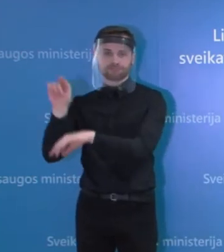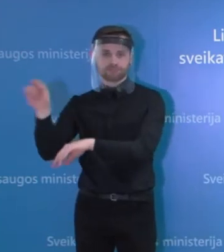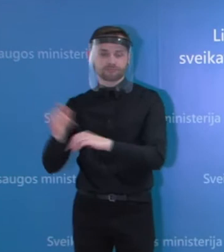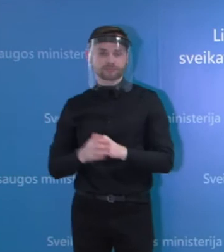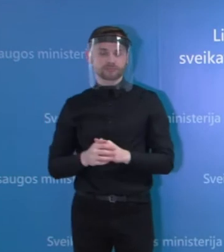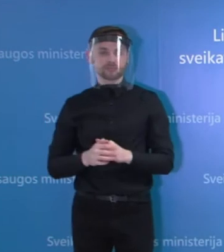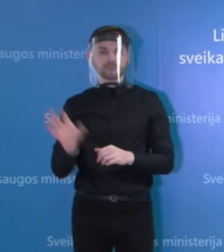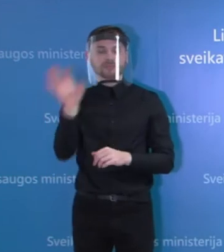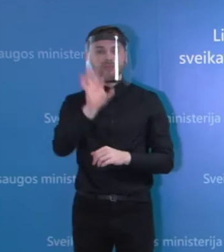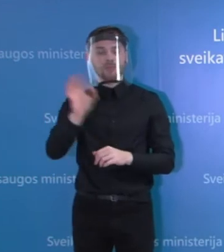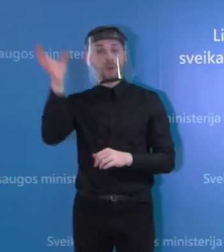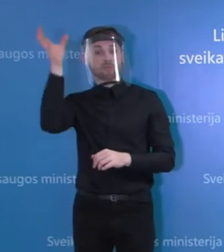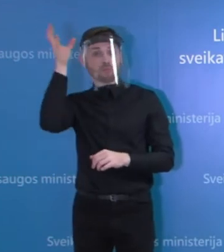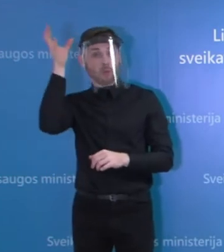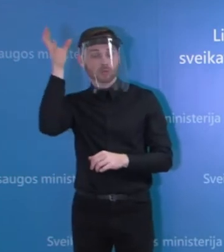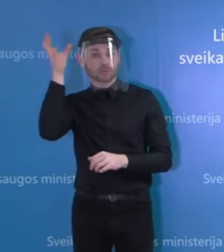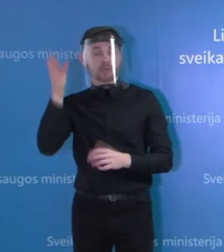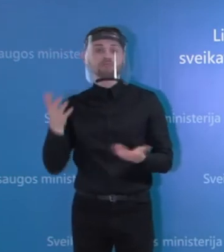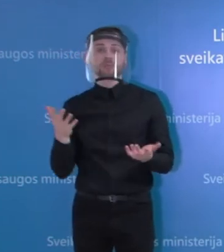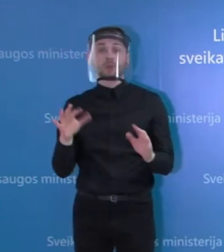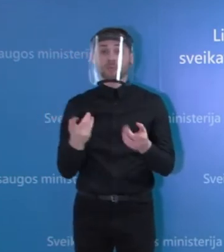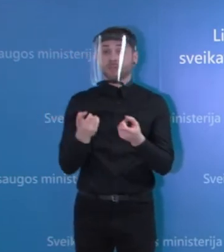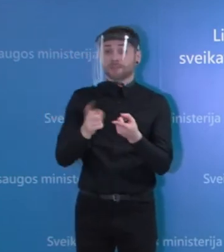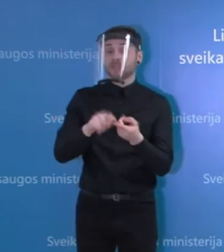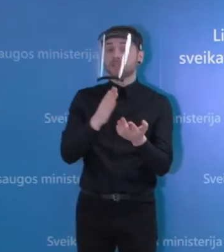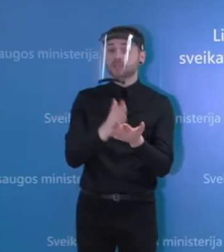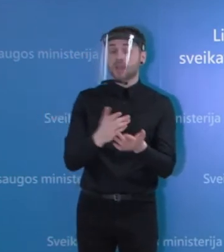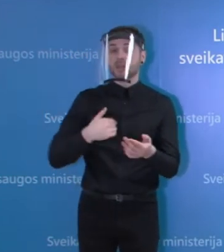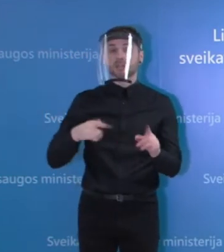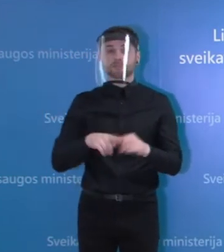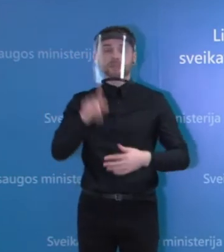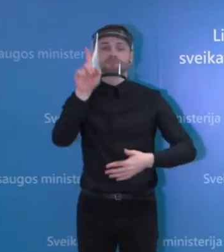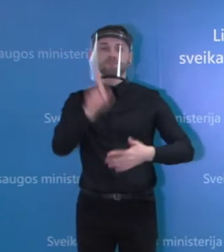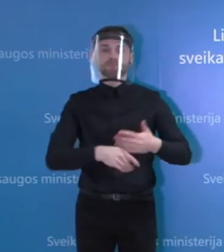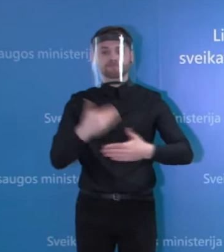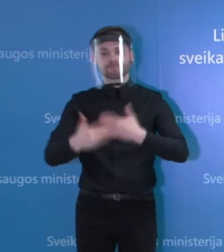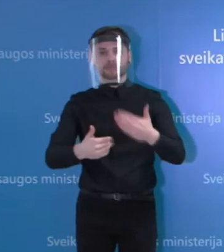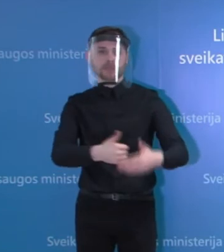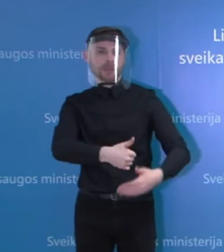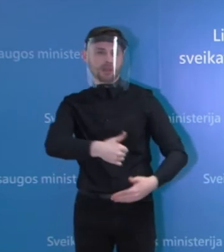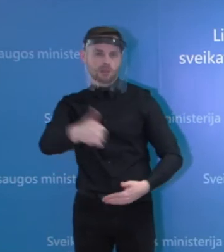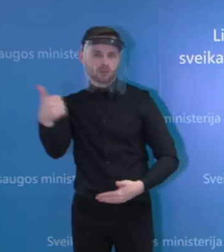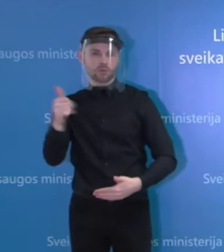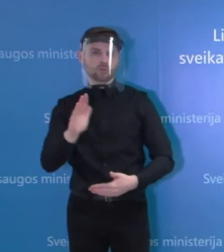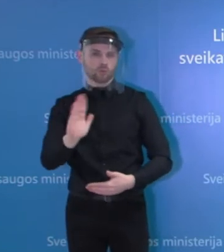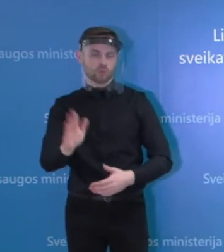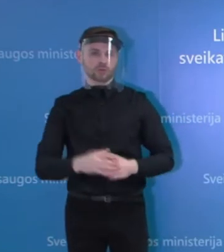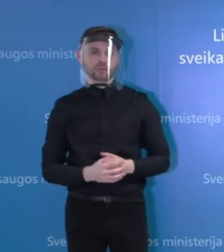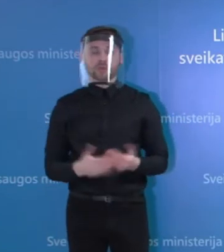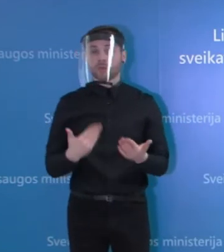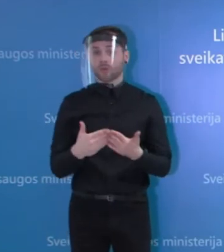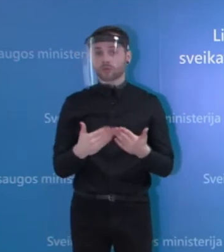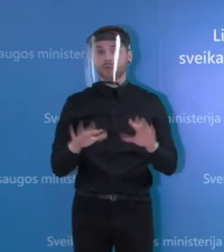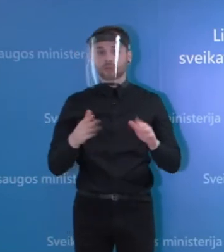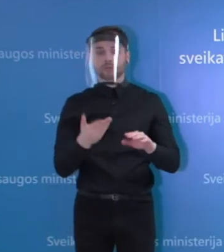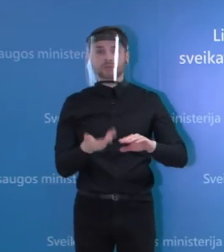mokslo, jeigu kaip nors ir įtakos, tai aš tikiuosi, kad tik tai į gerąją pusę, nes didesnis